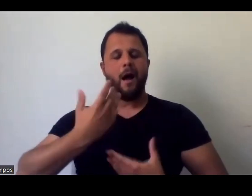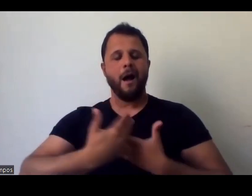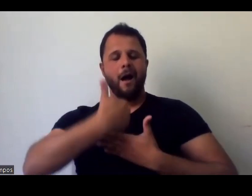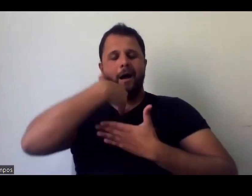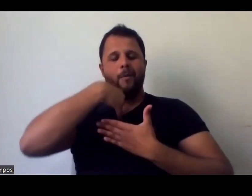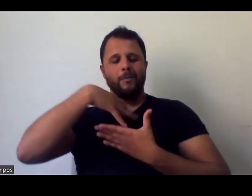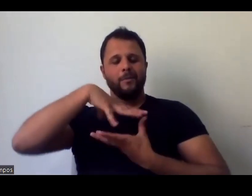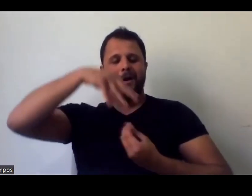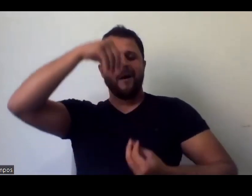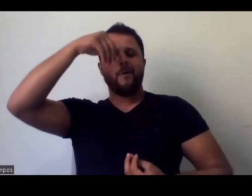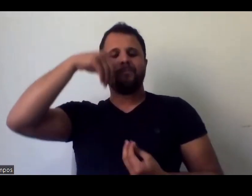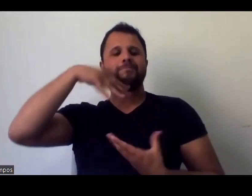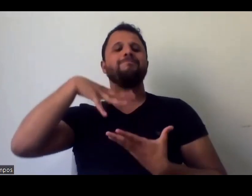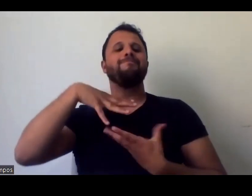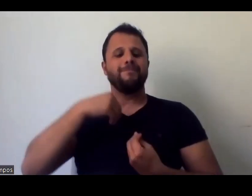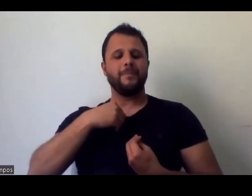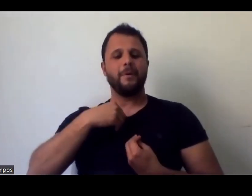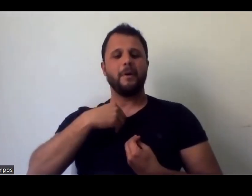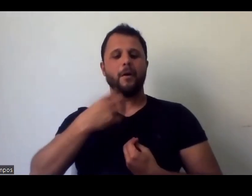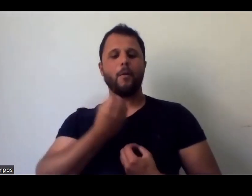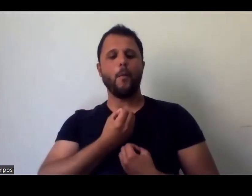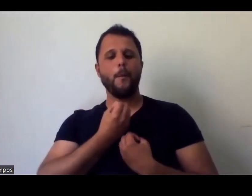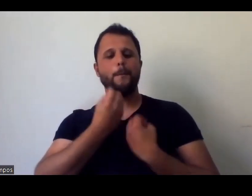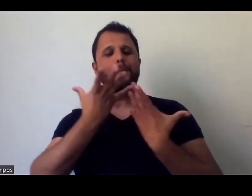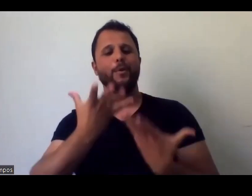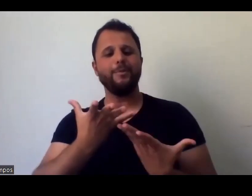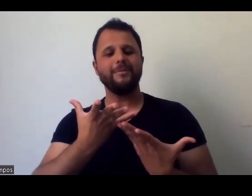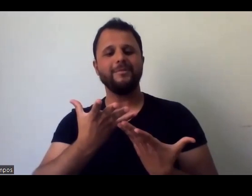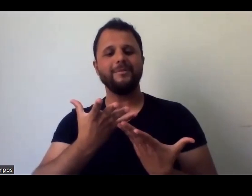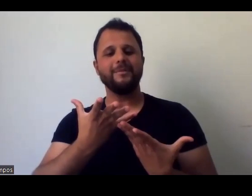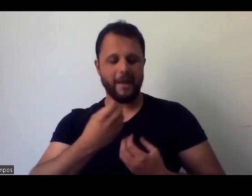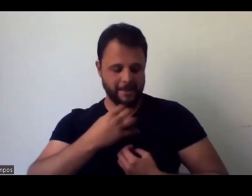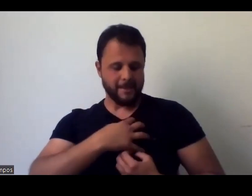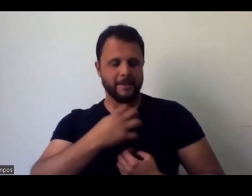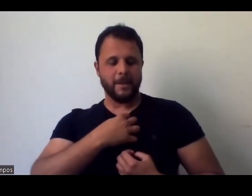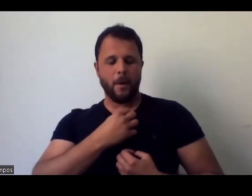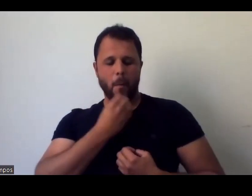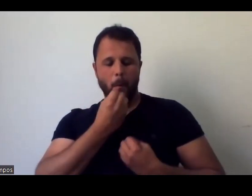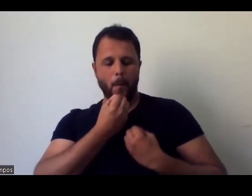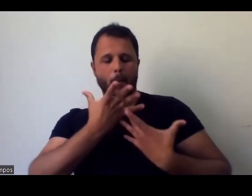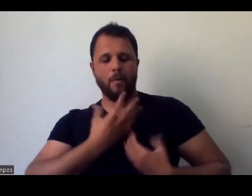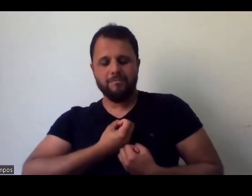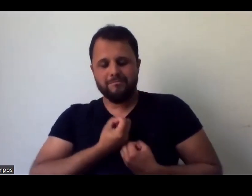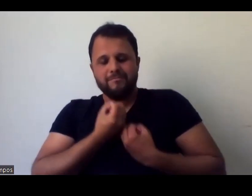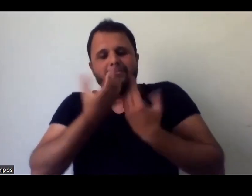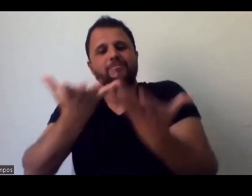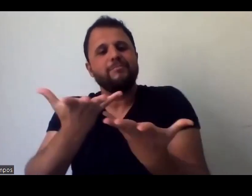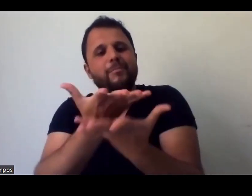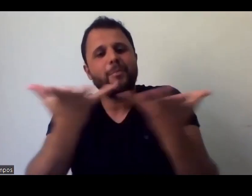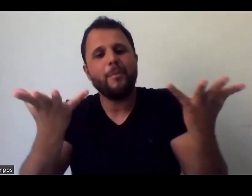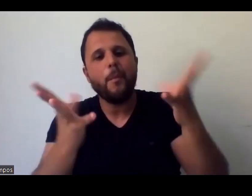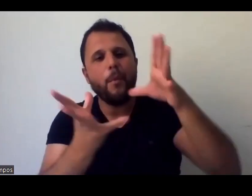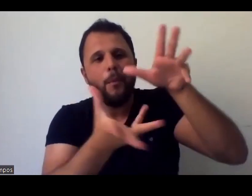capaz de voltar-se para o bem, e acho que isso está intrínseco aqui em tudo que a gente está fazendo, e ele diz mais uma